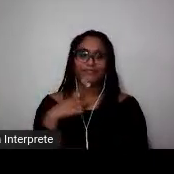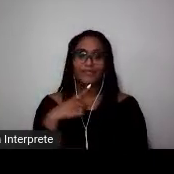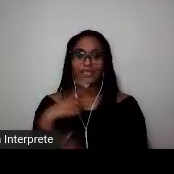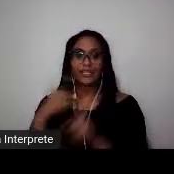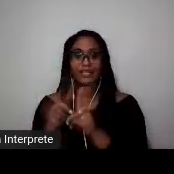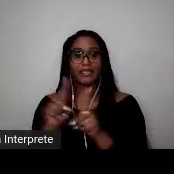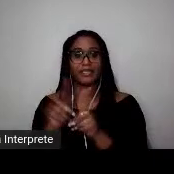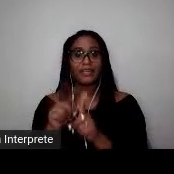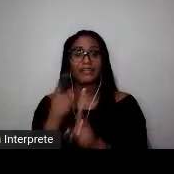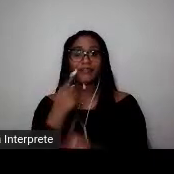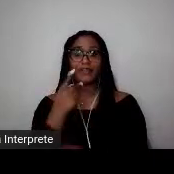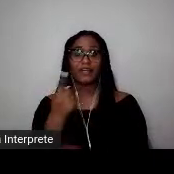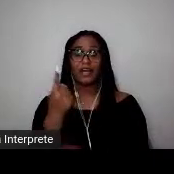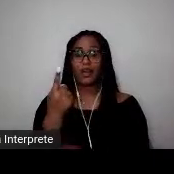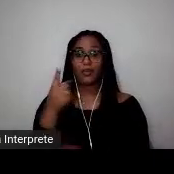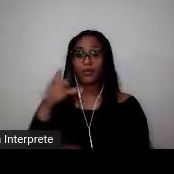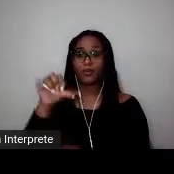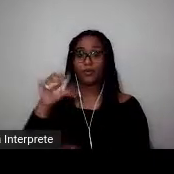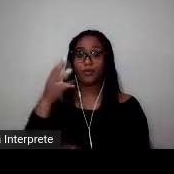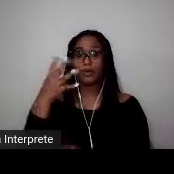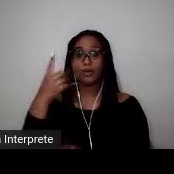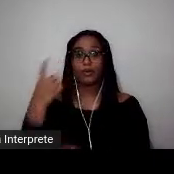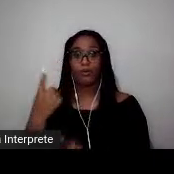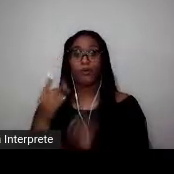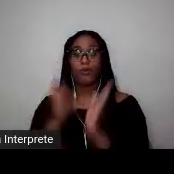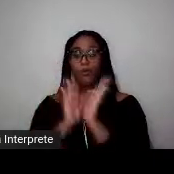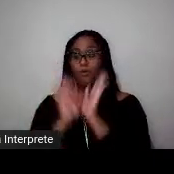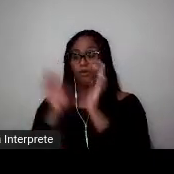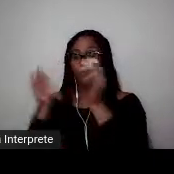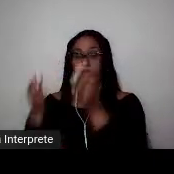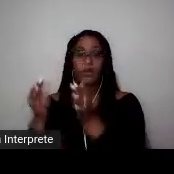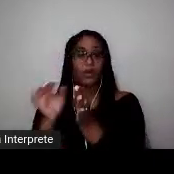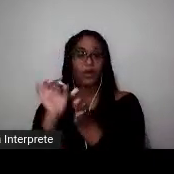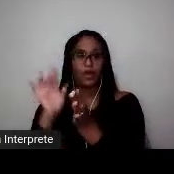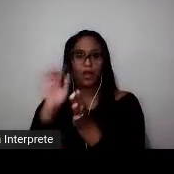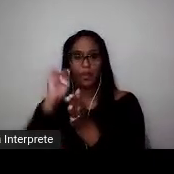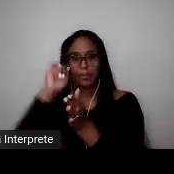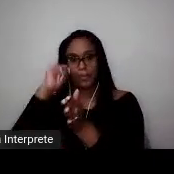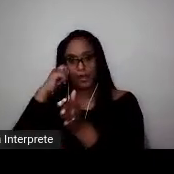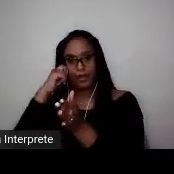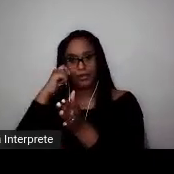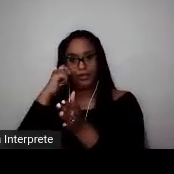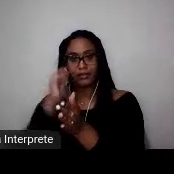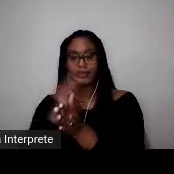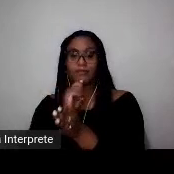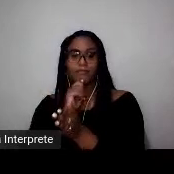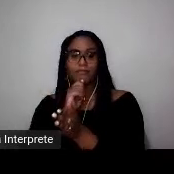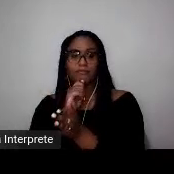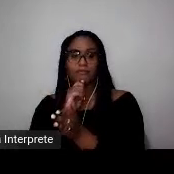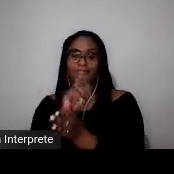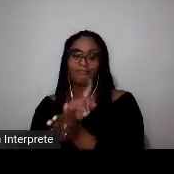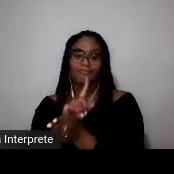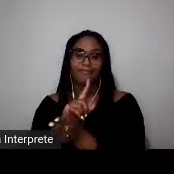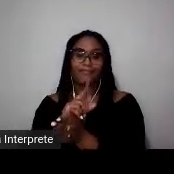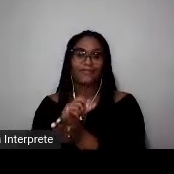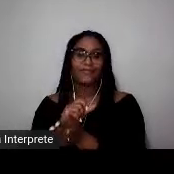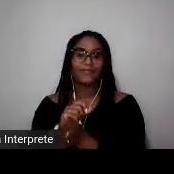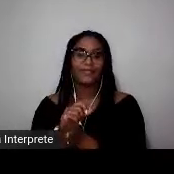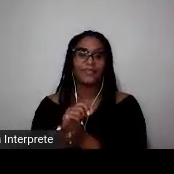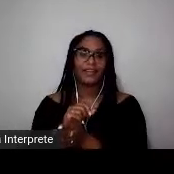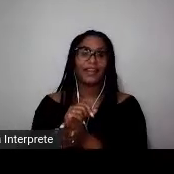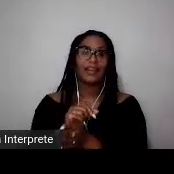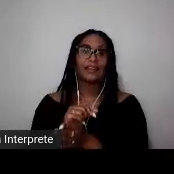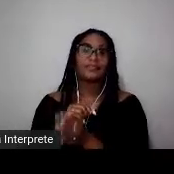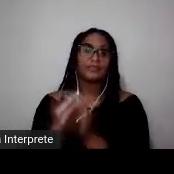destinava às mulheres negras especificamente, e dando um salto, e se for muito ousado eu já peço desculpas de antemão, essas mulheres